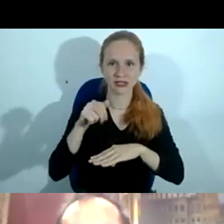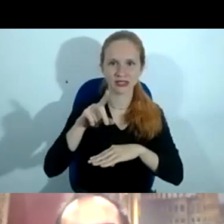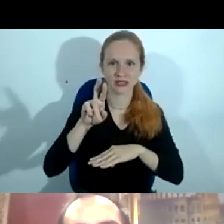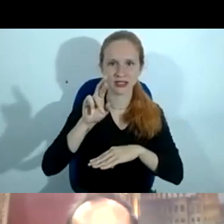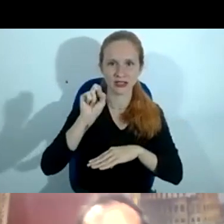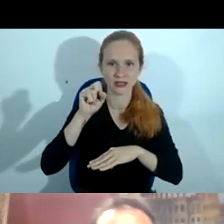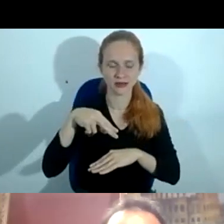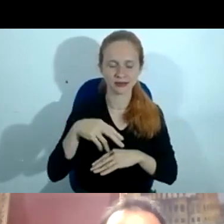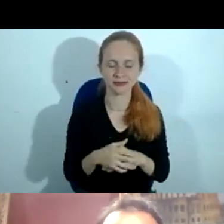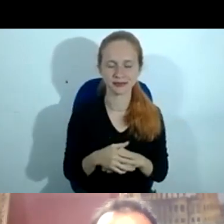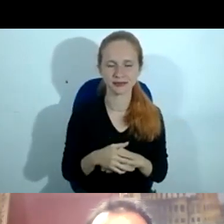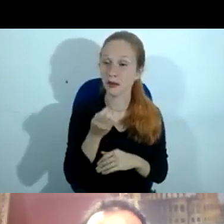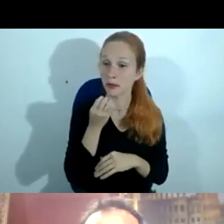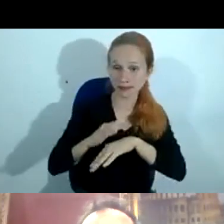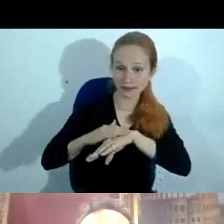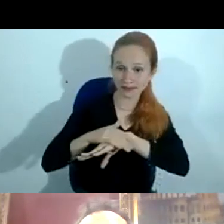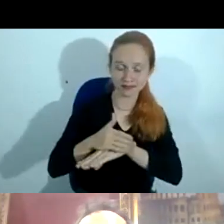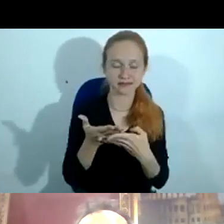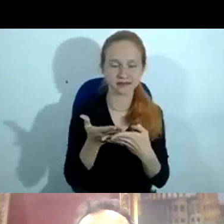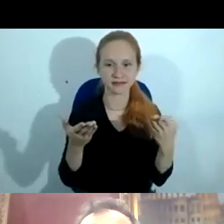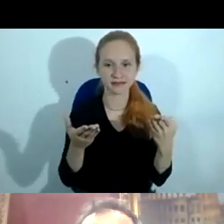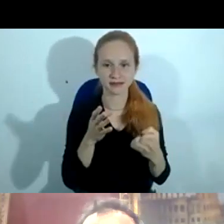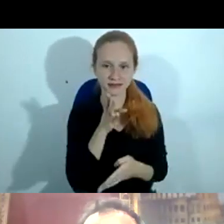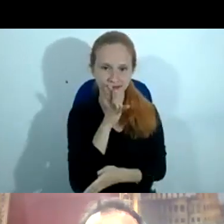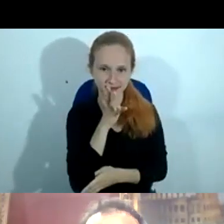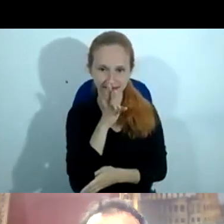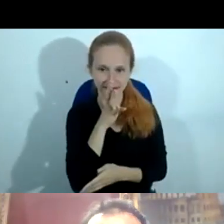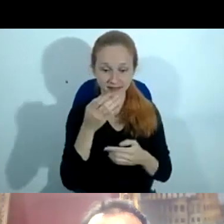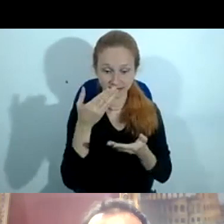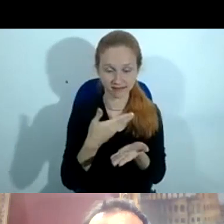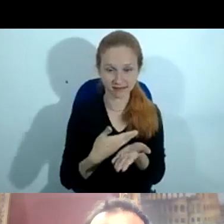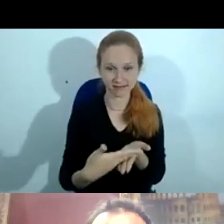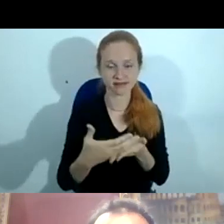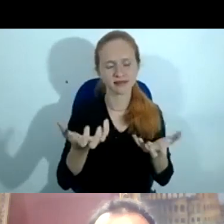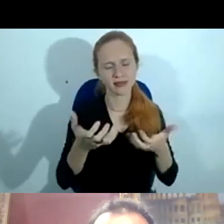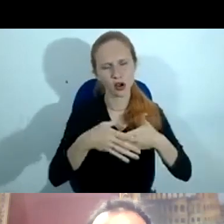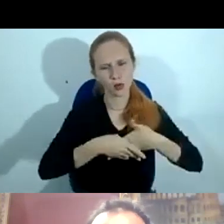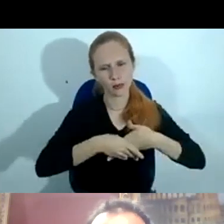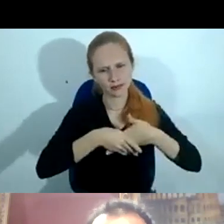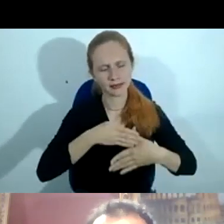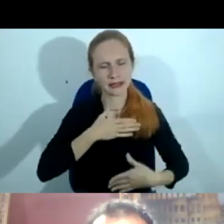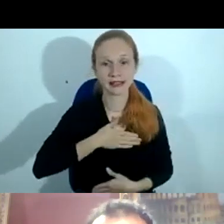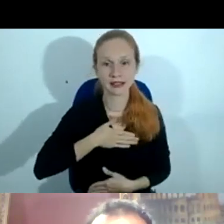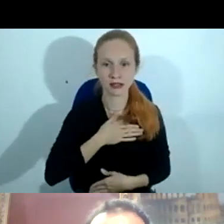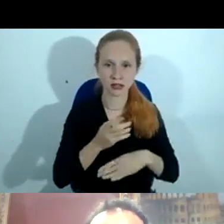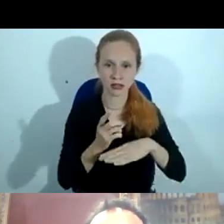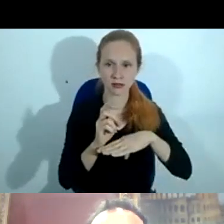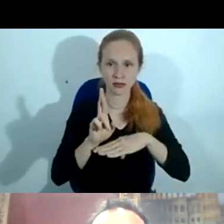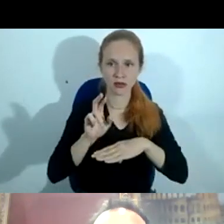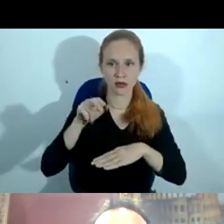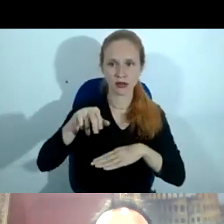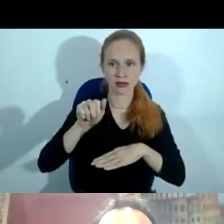Boa noite a todos, aqueles que nos assistem. Inicialmente, queria cumprimentar, queria saudar o desembargador Najib,